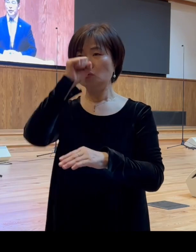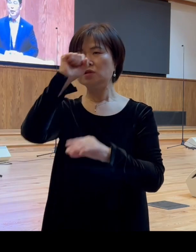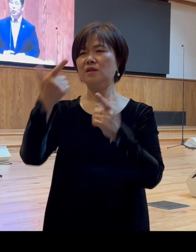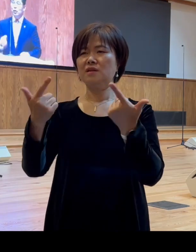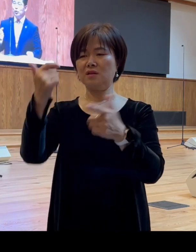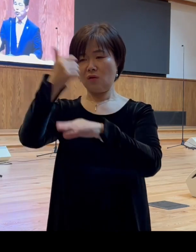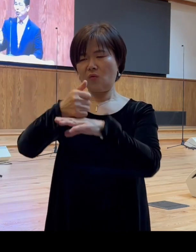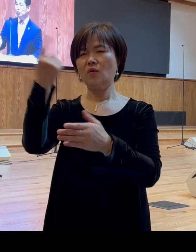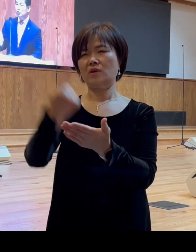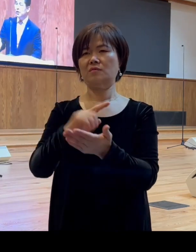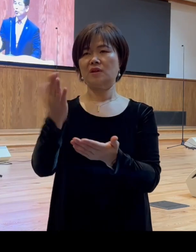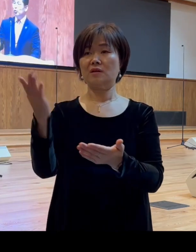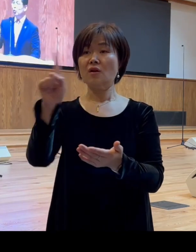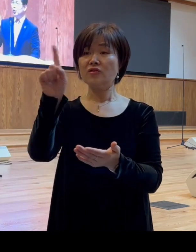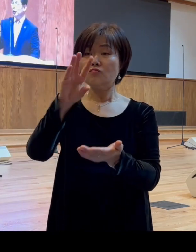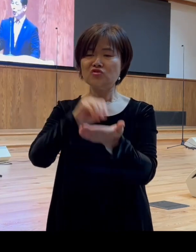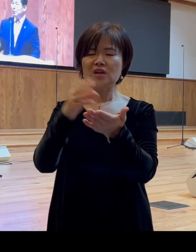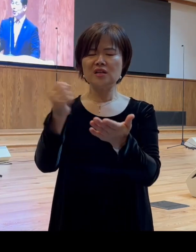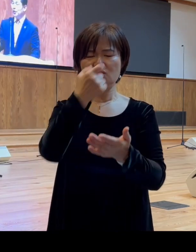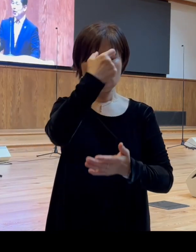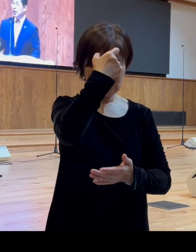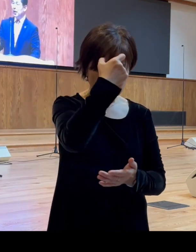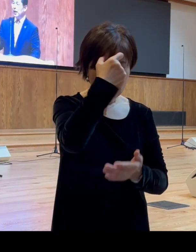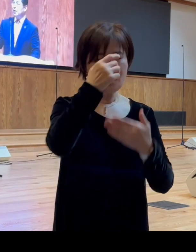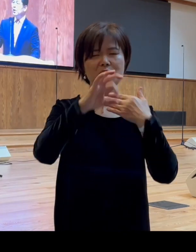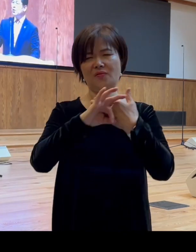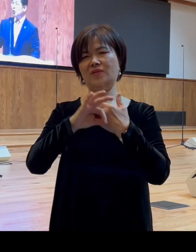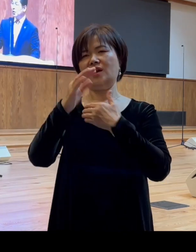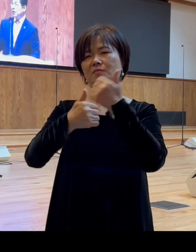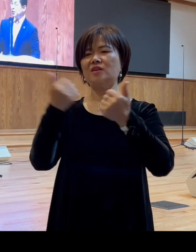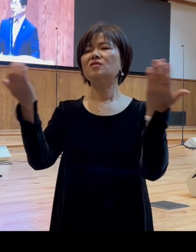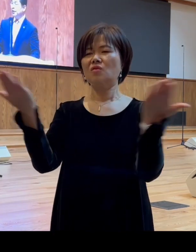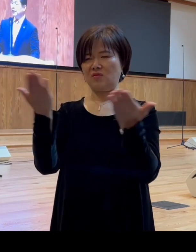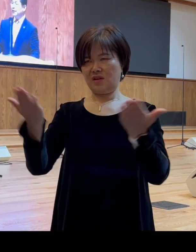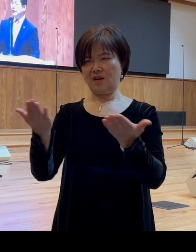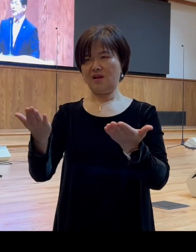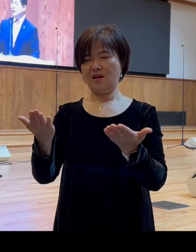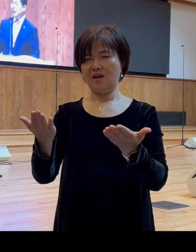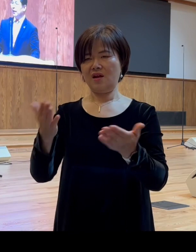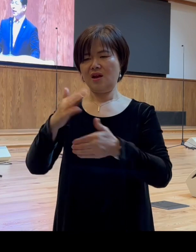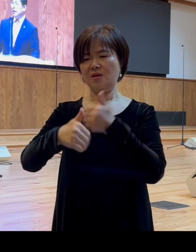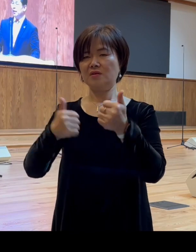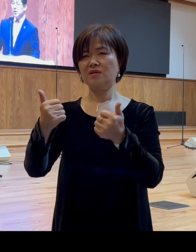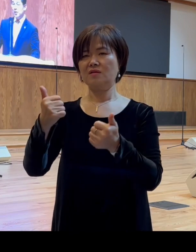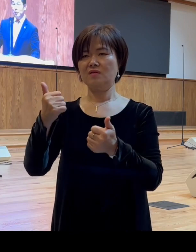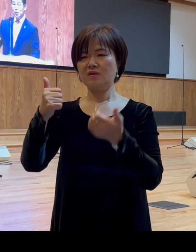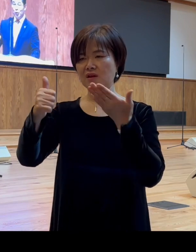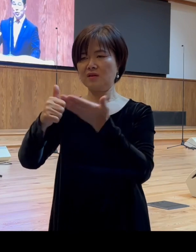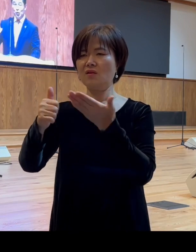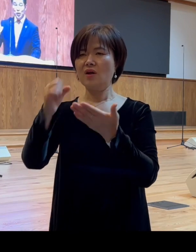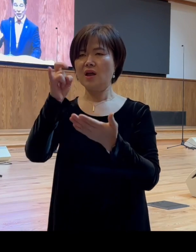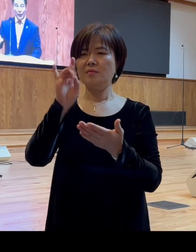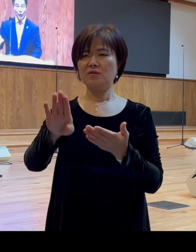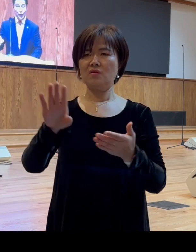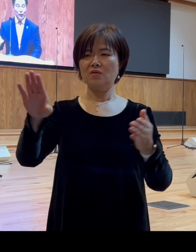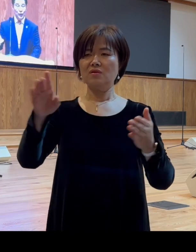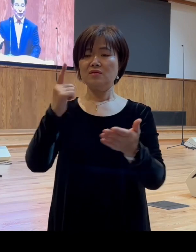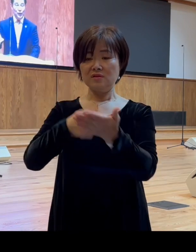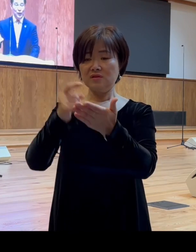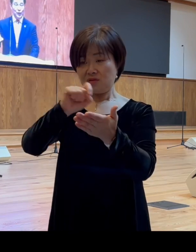어떤 문제를 두고 기도하면 하나님께서 역사하십니다 하나님께서 에베소의 서기장이었던 여러분